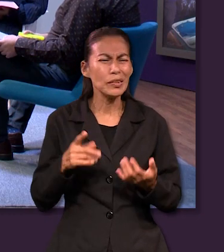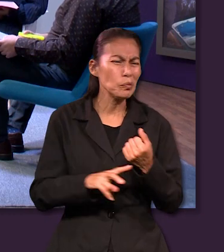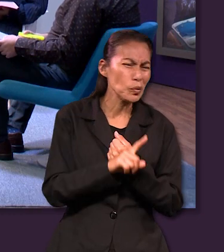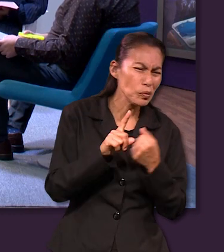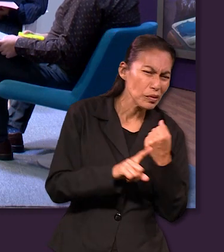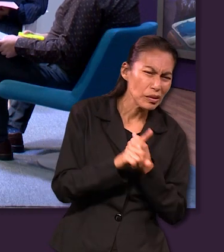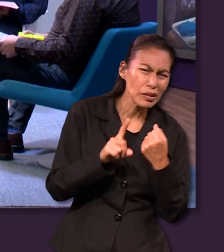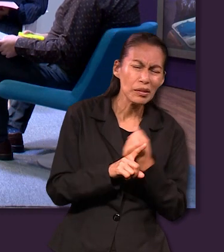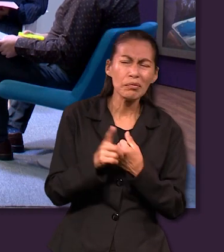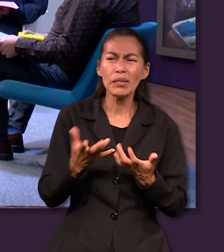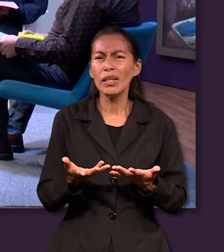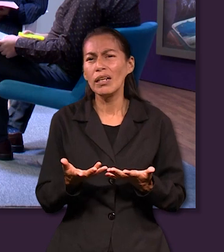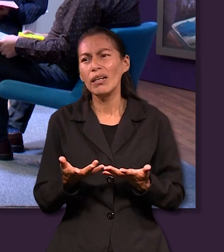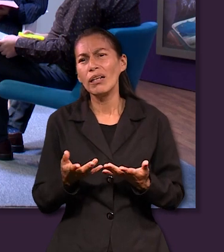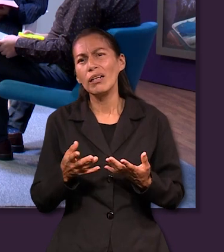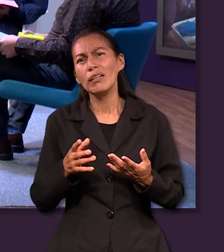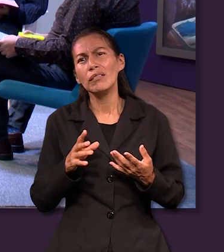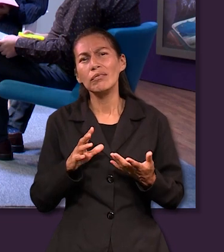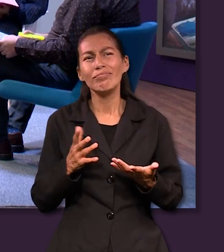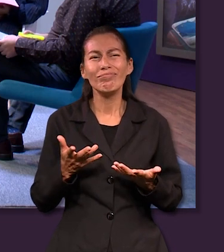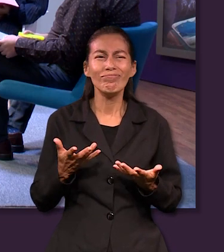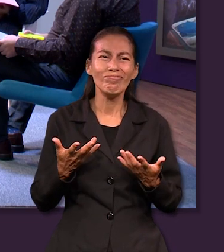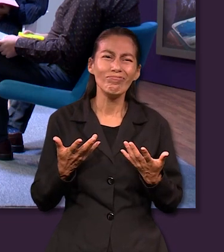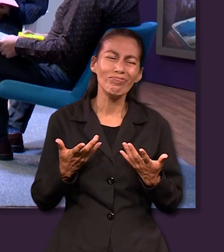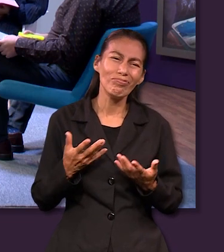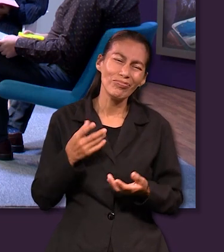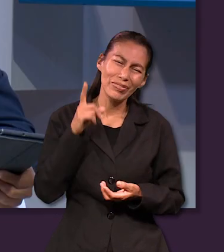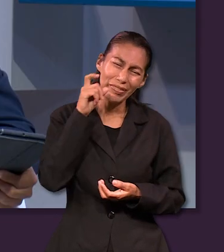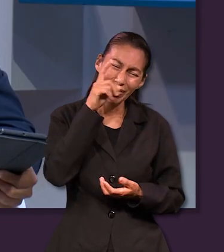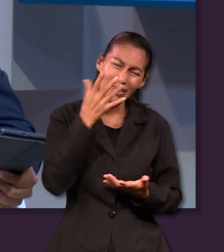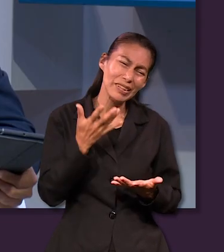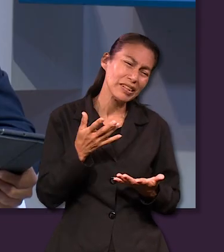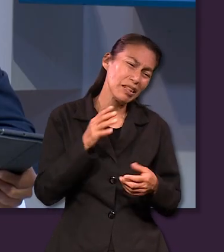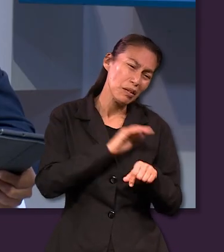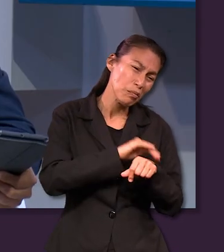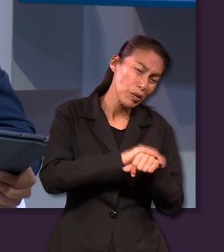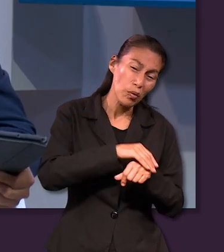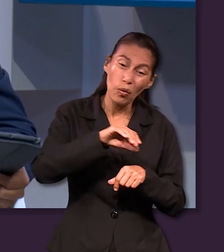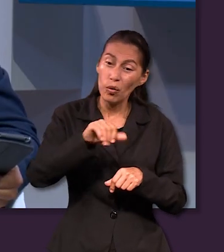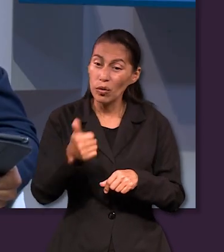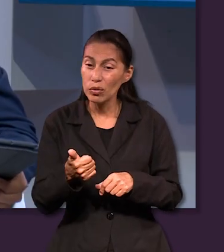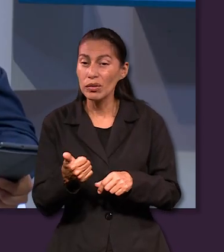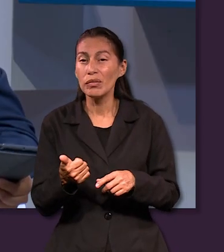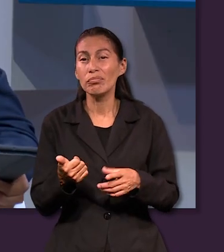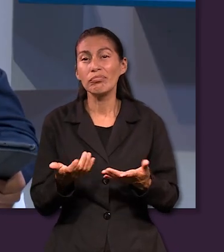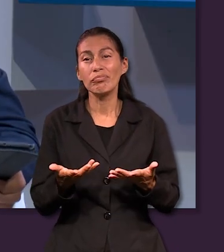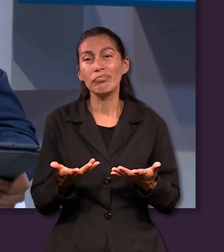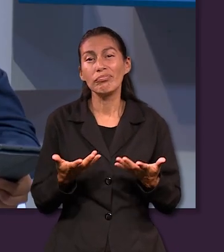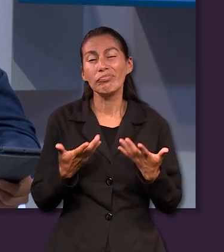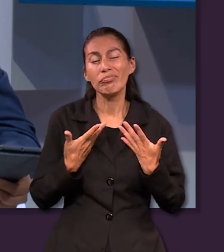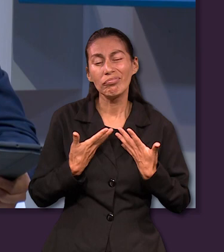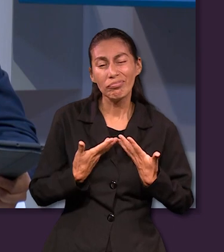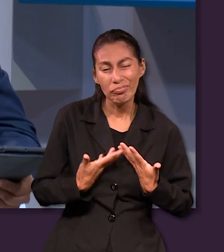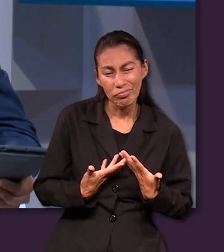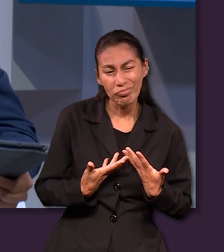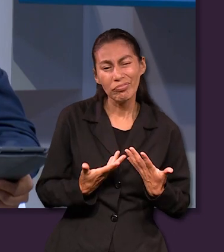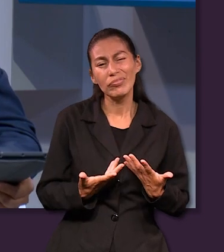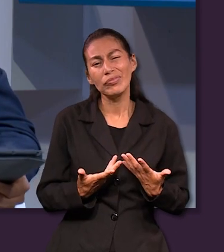problema se empezó a salir mal un amigo también dice que por ahí empezó a